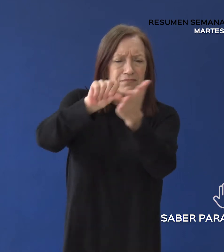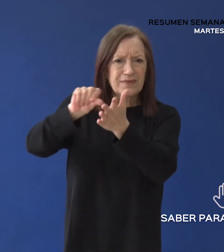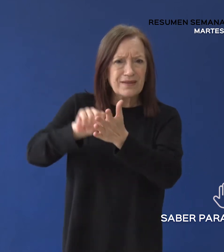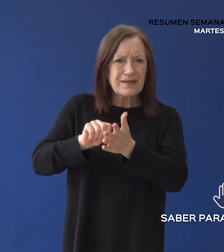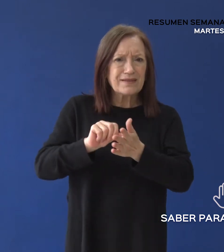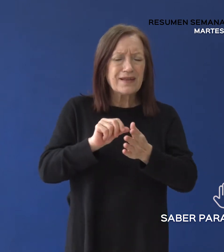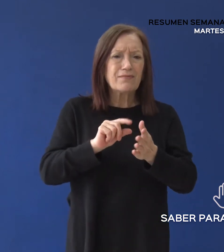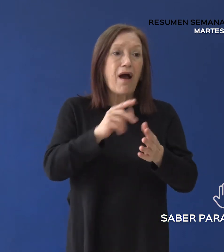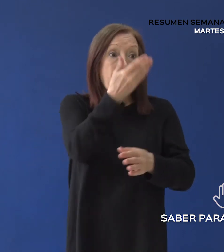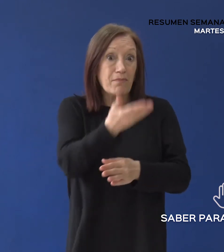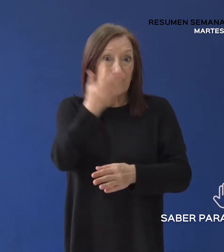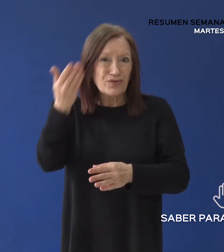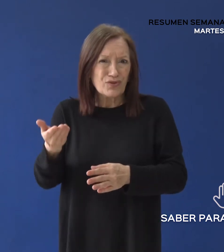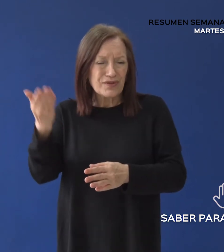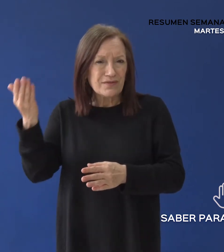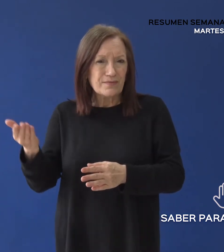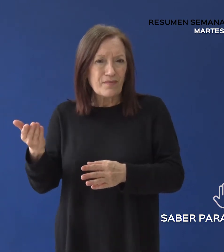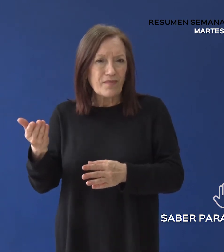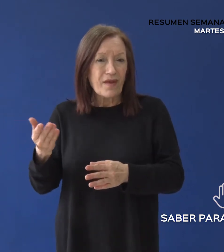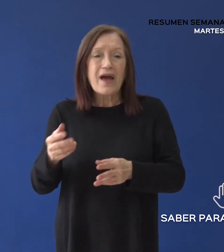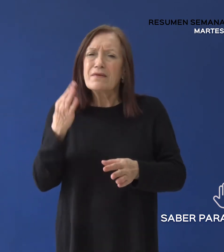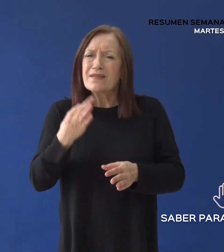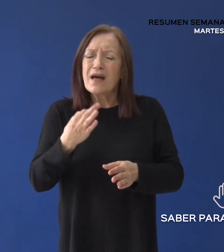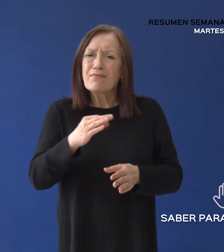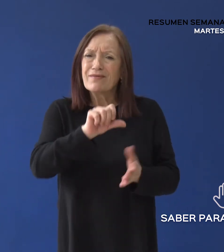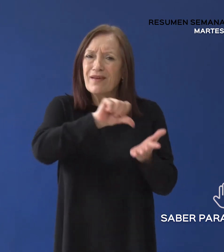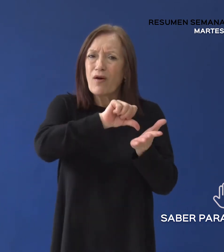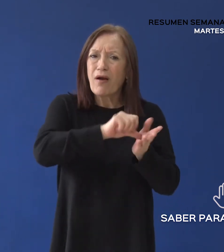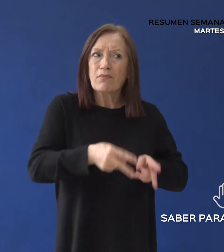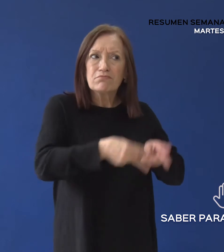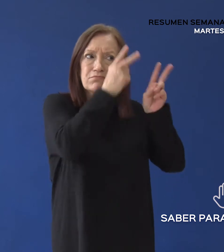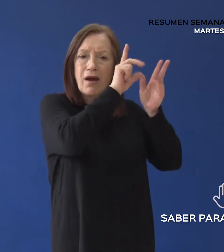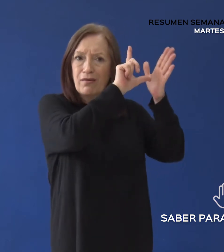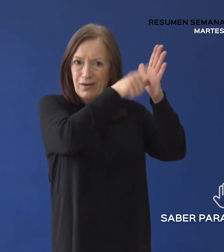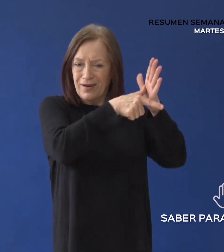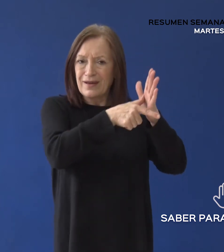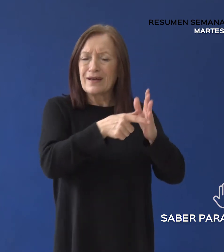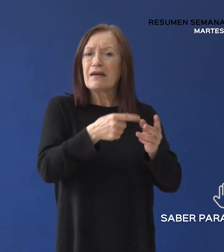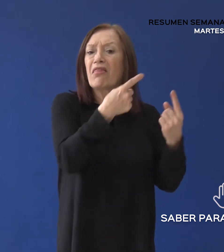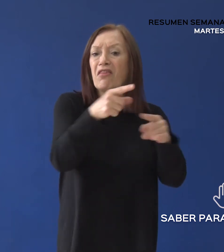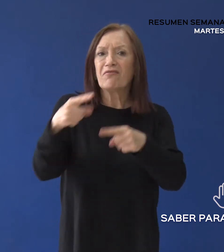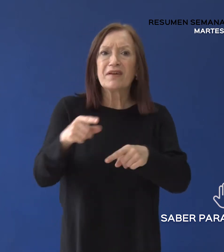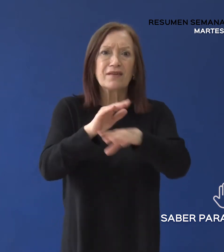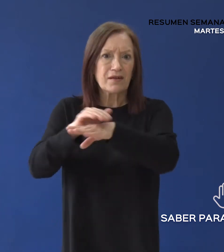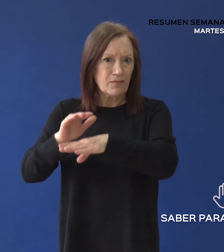primaria en la Cuenca Carbonífera, donde junto a distintos organismos del Estado Provincial